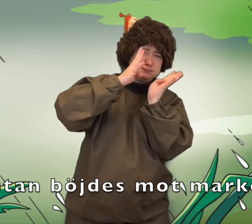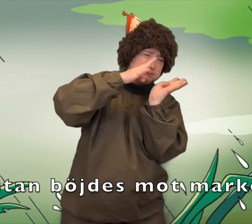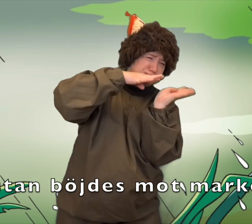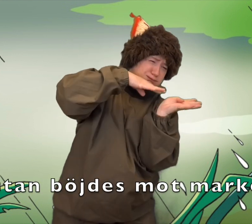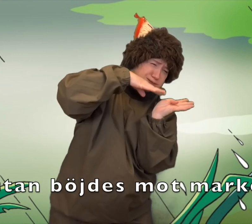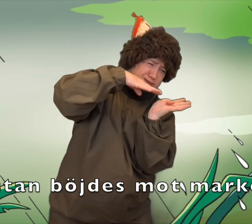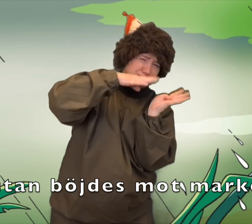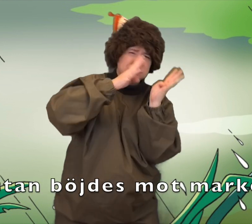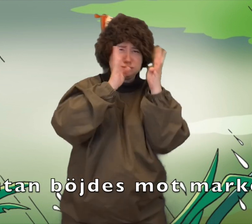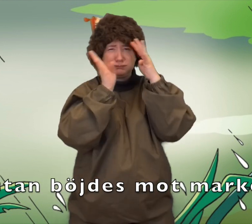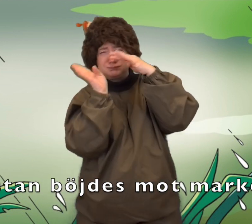böjdes mot marken.